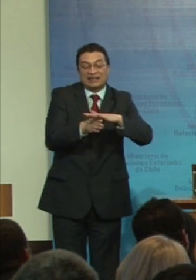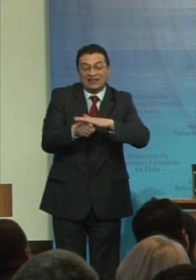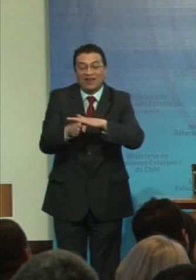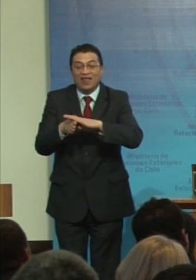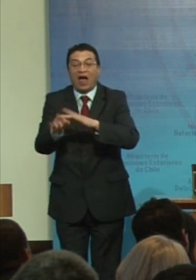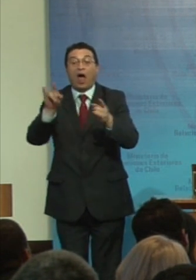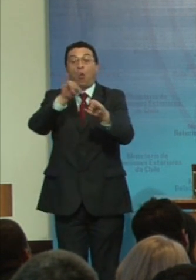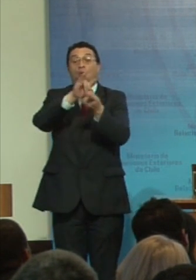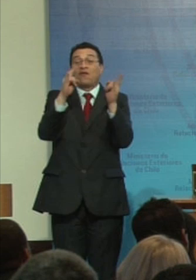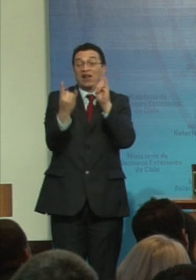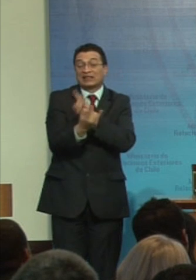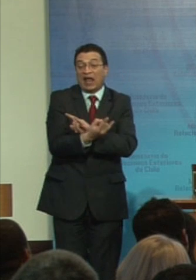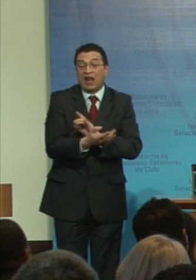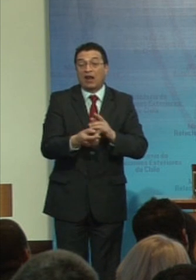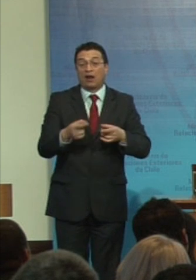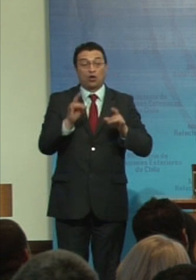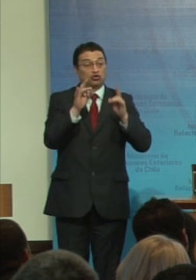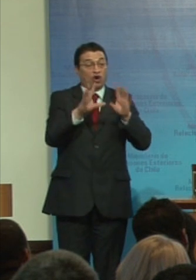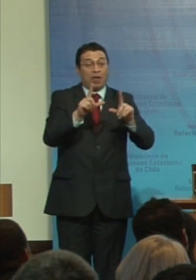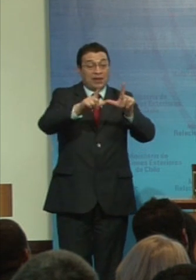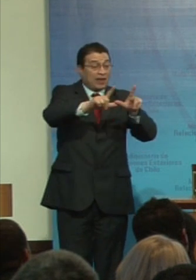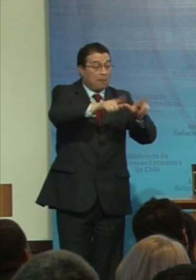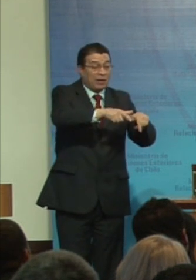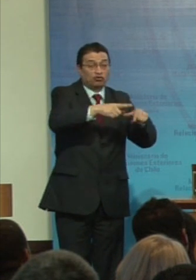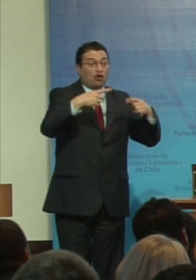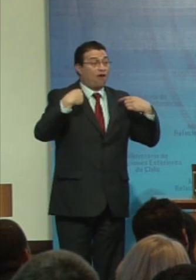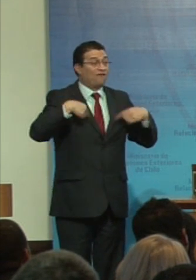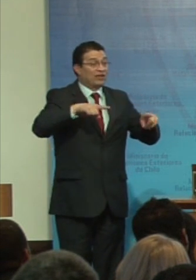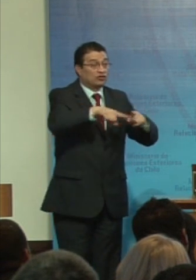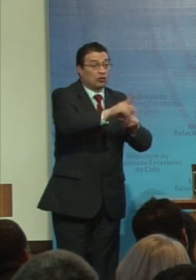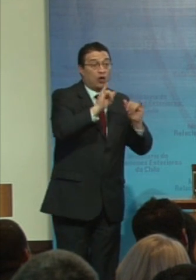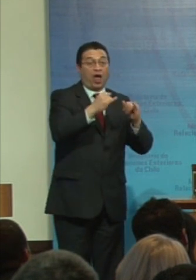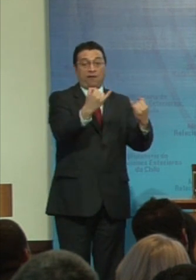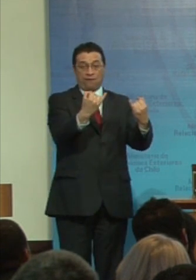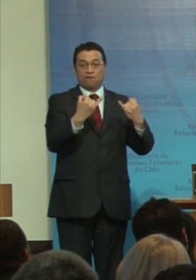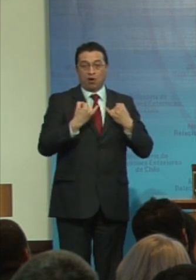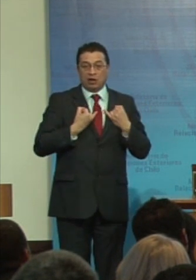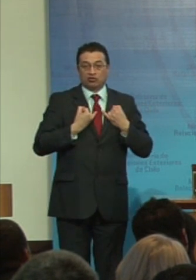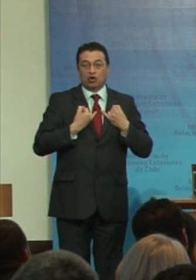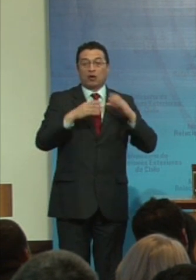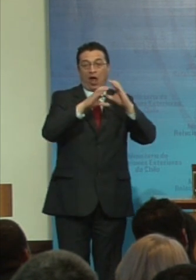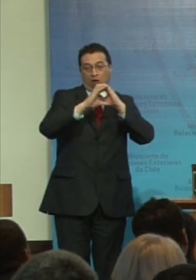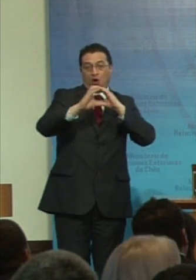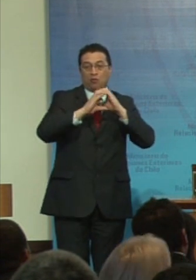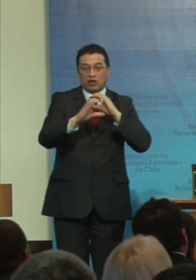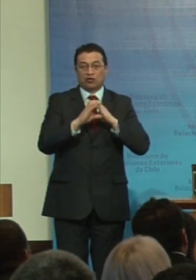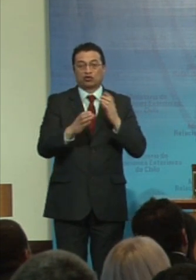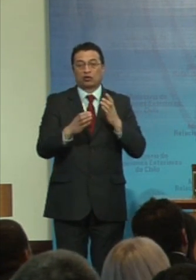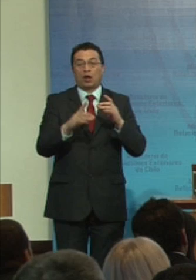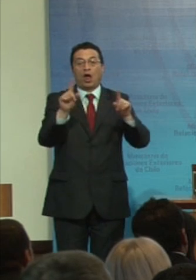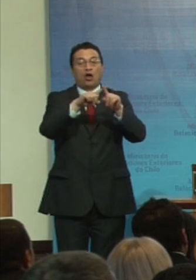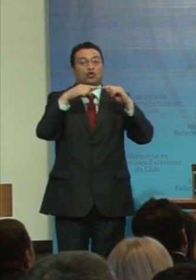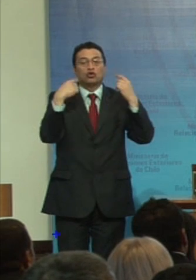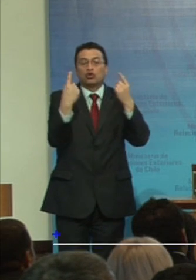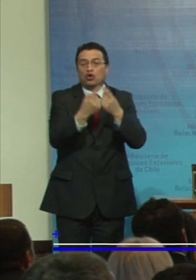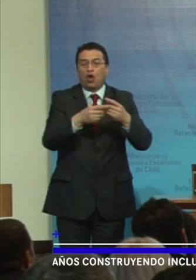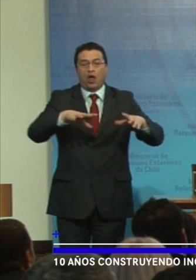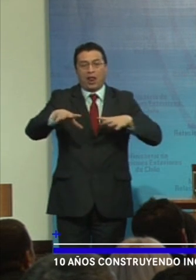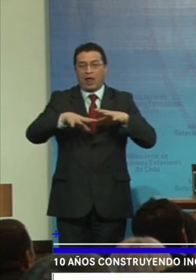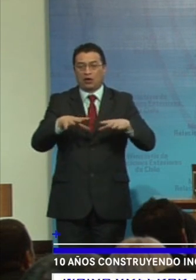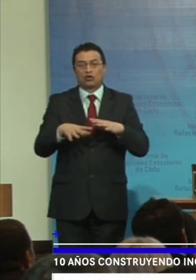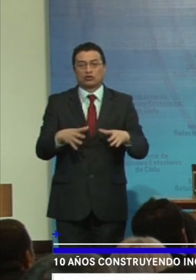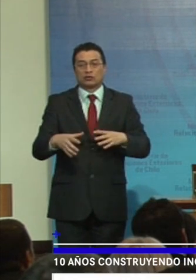universal no solamente al espacio físico sino que a la información a las comunicaciones a todos los ámbitos